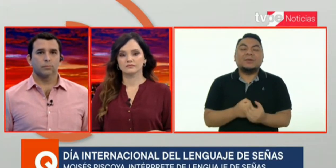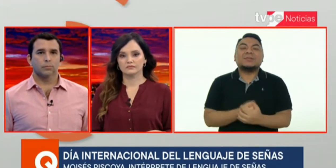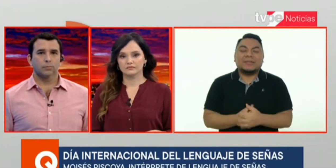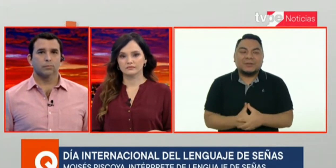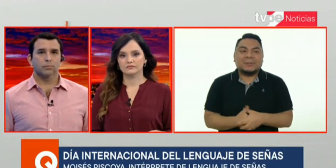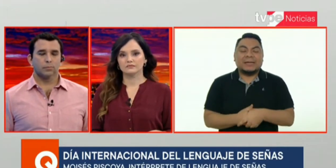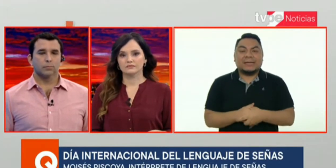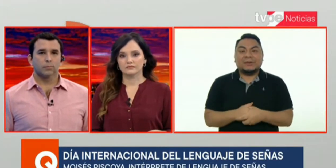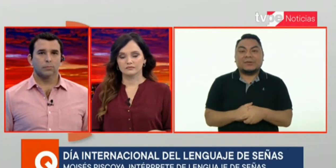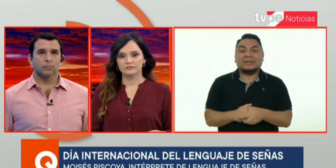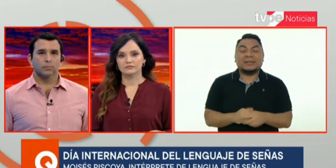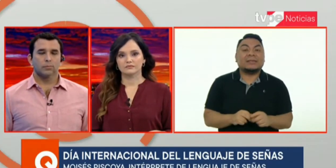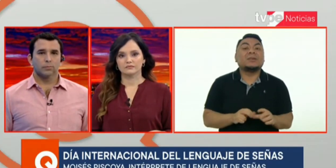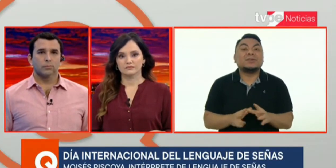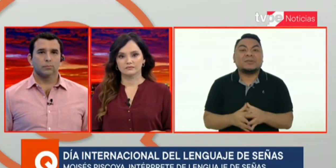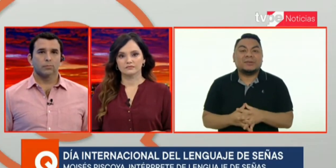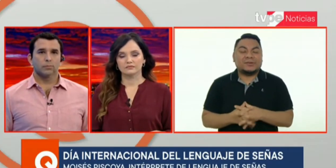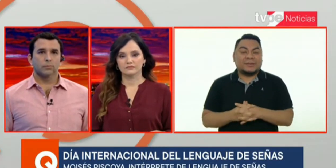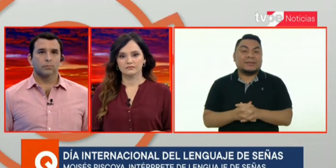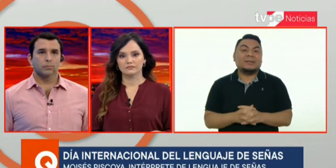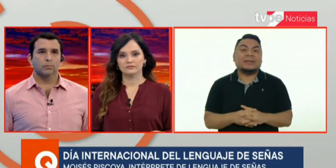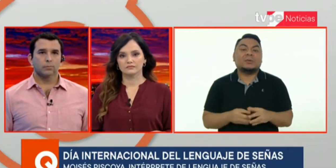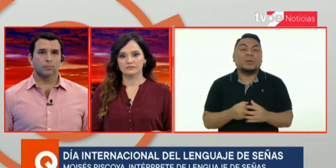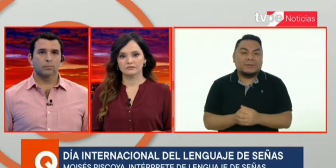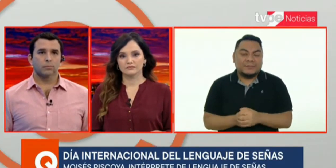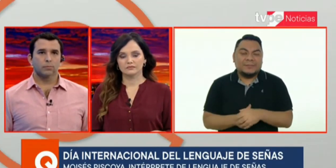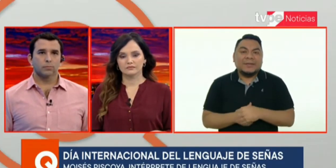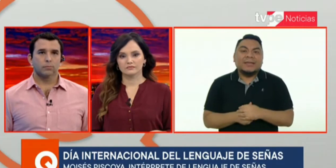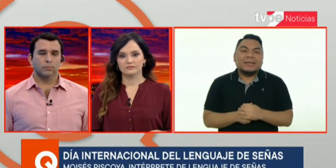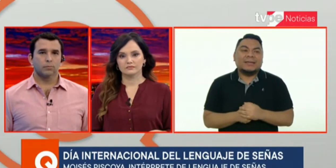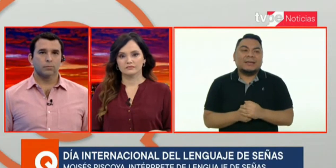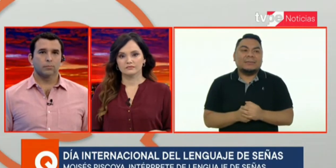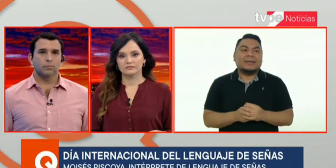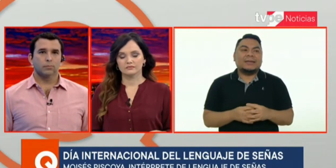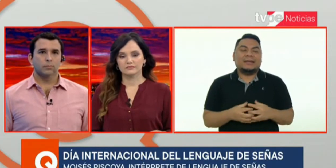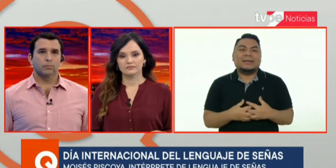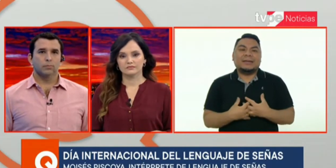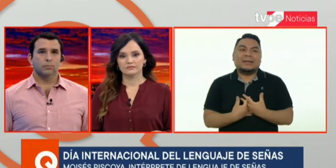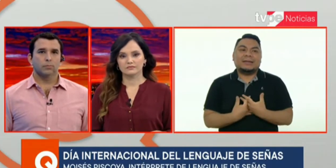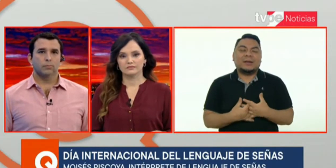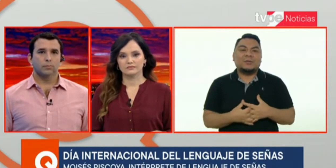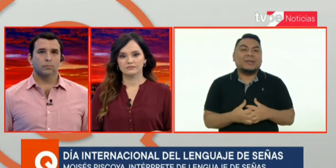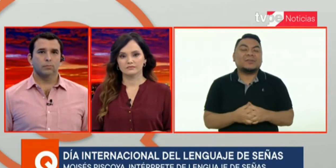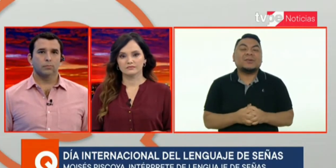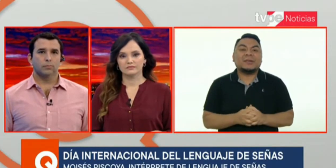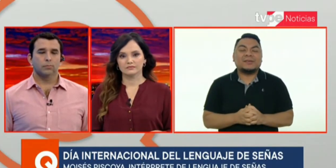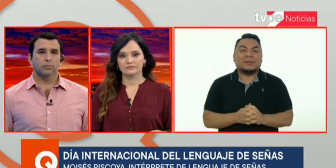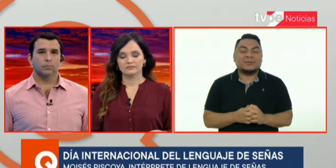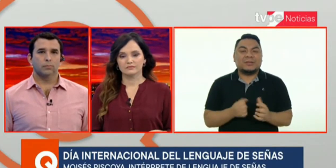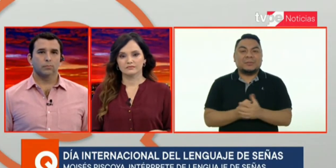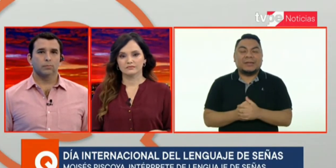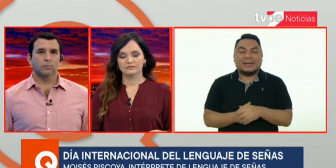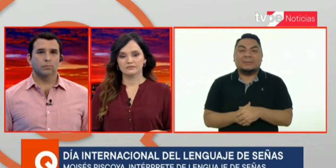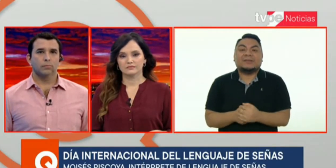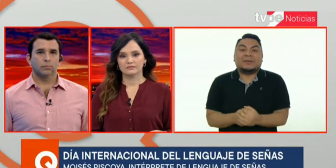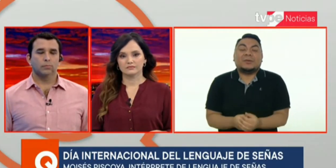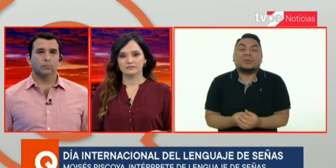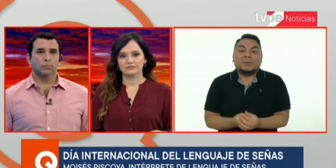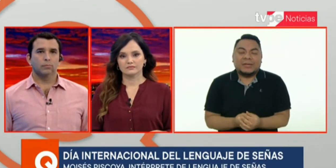luchando para que no sean 38, sino sea 39. Y la comunidad sorda está luchando para que el Ministerio de Cultura